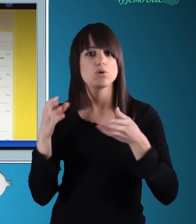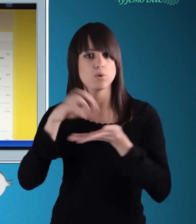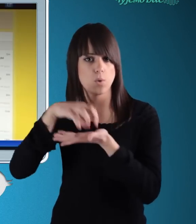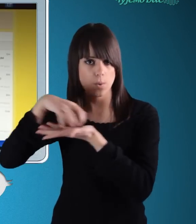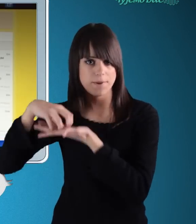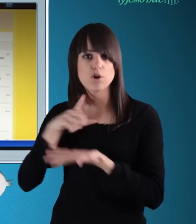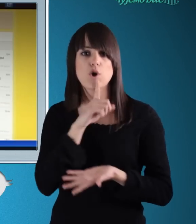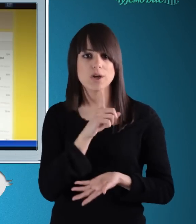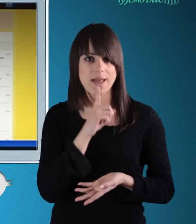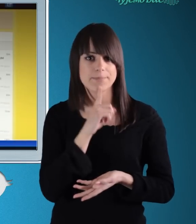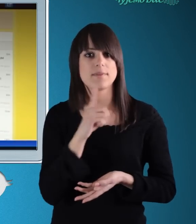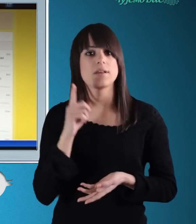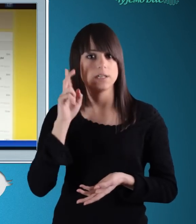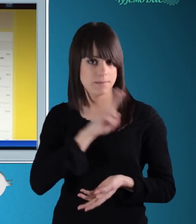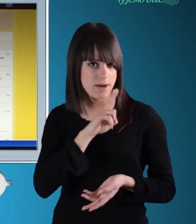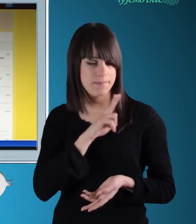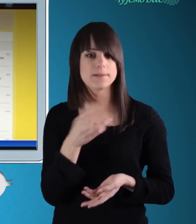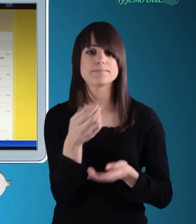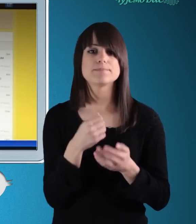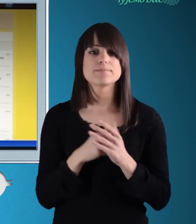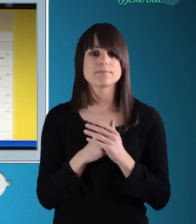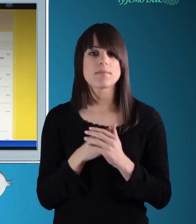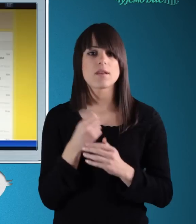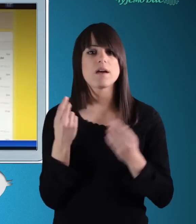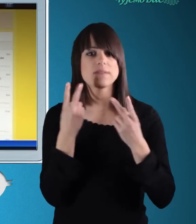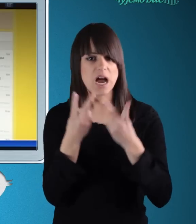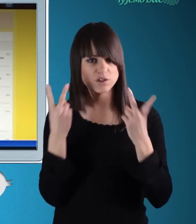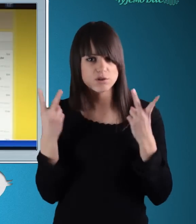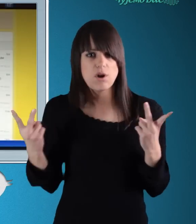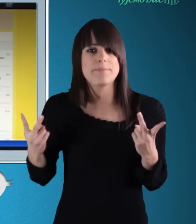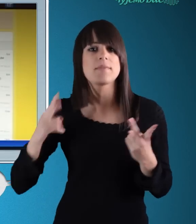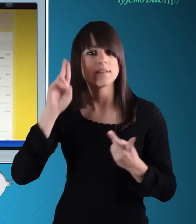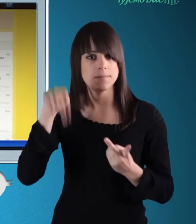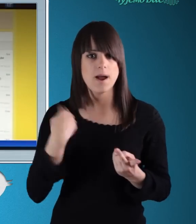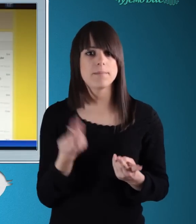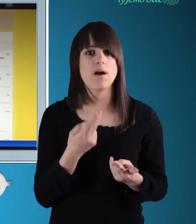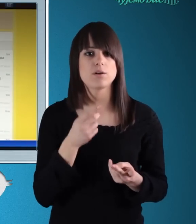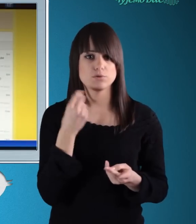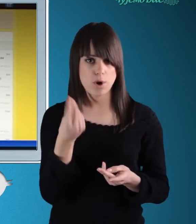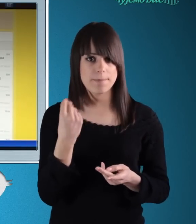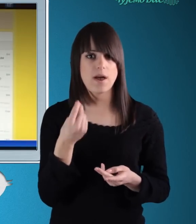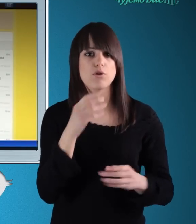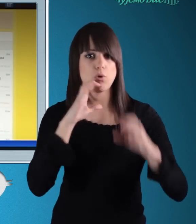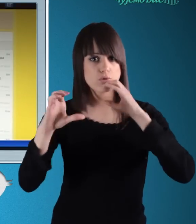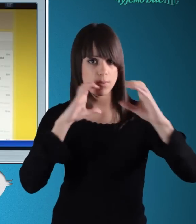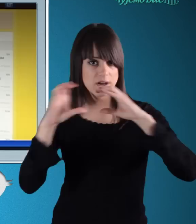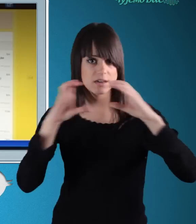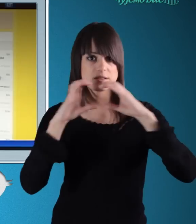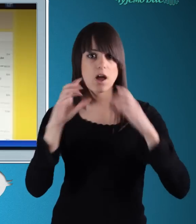održavate komunikaciju sa followerima kako biste stvorili dobru bazu i kvalitetnu vezu sa njima. Zapratite one